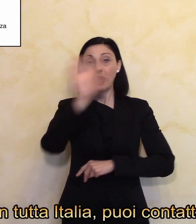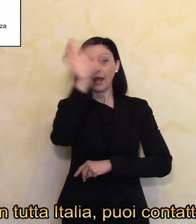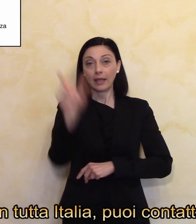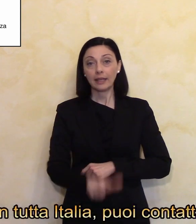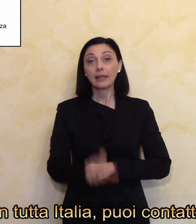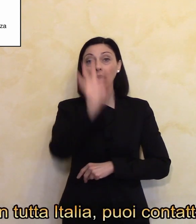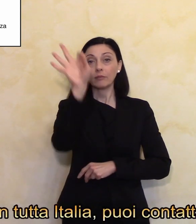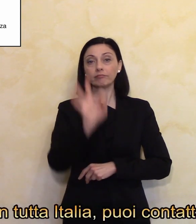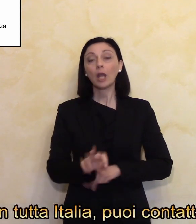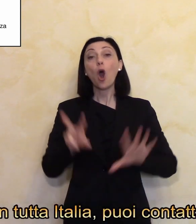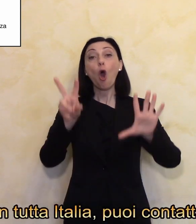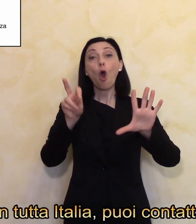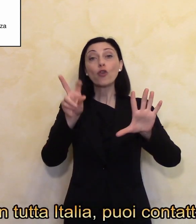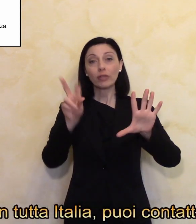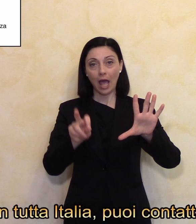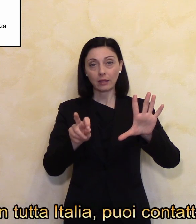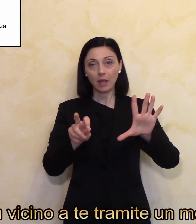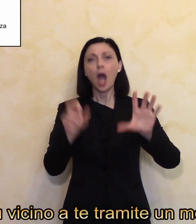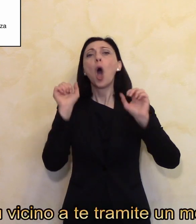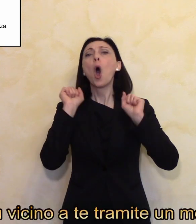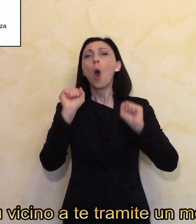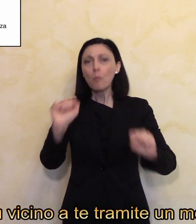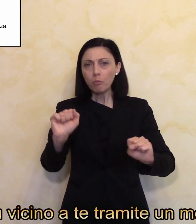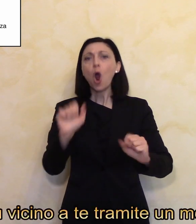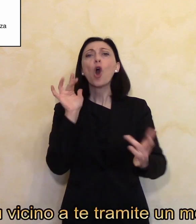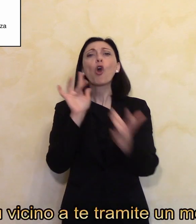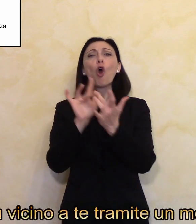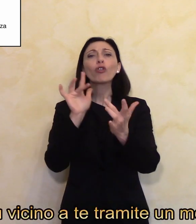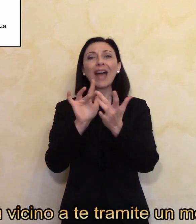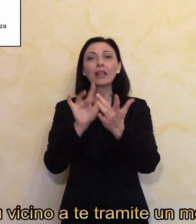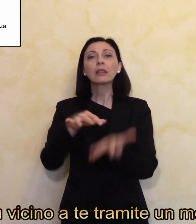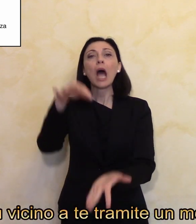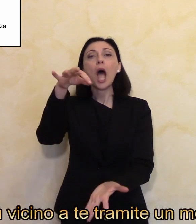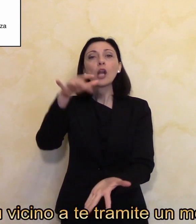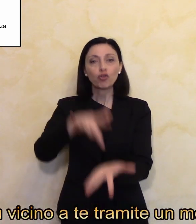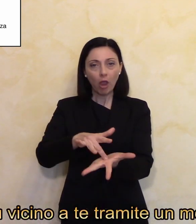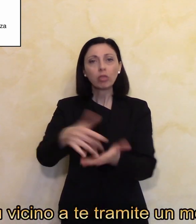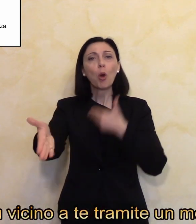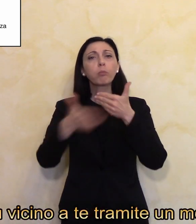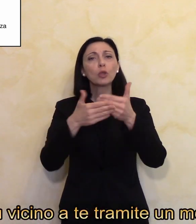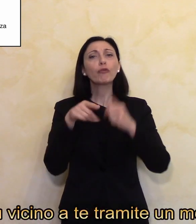Ottanta in tutta Italia. Puoi contattare quello più vicino a te tramite un messaggio.